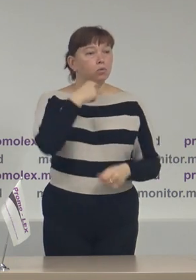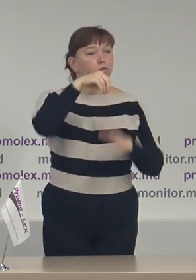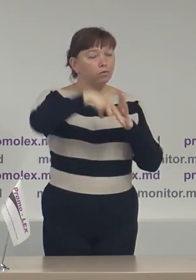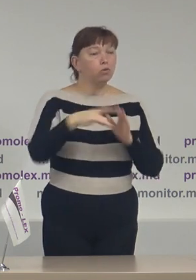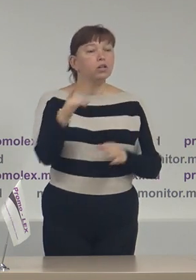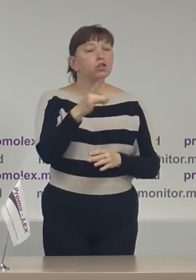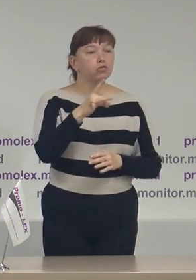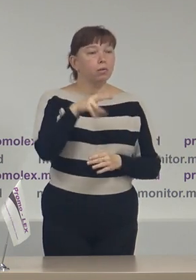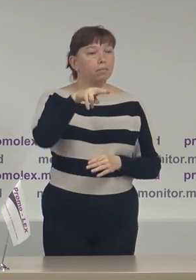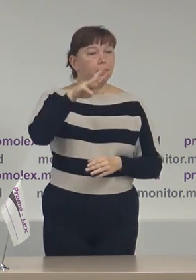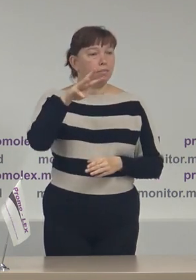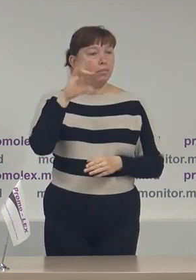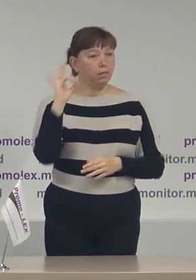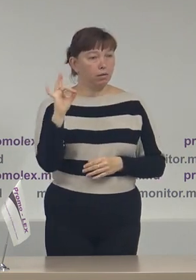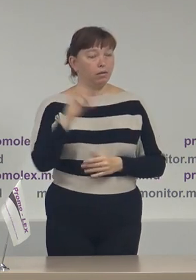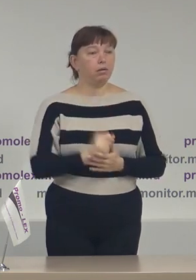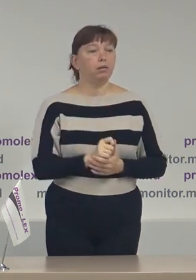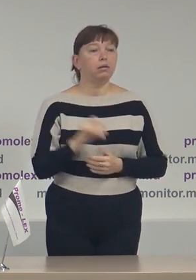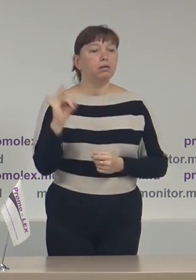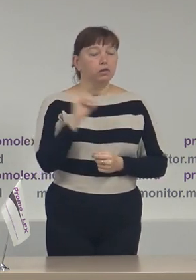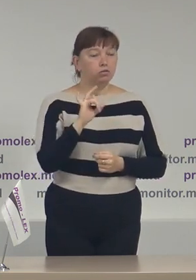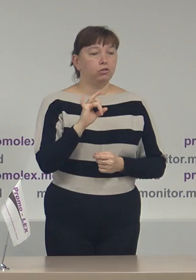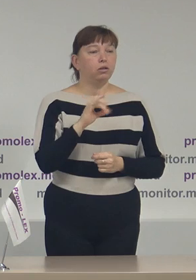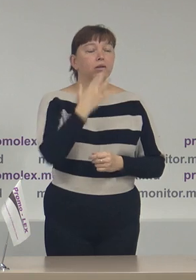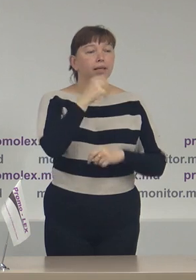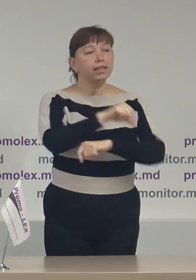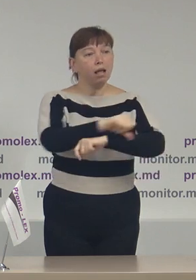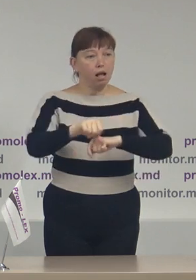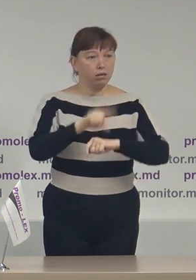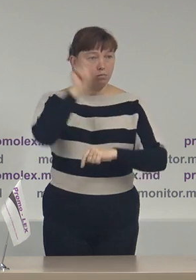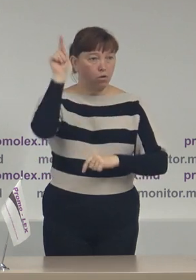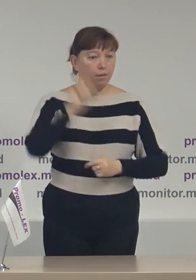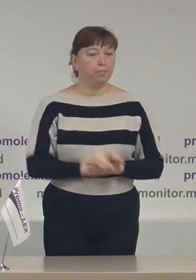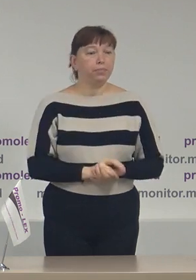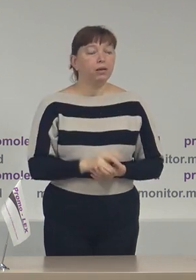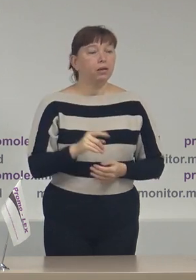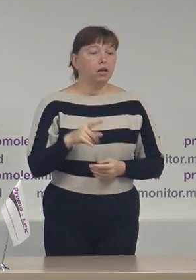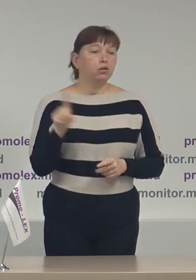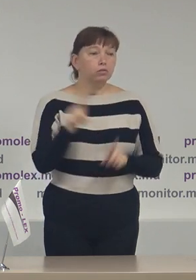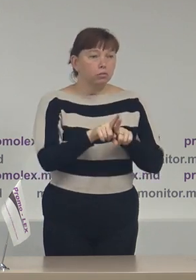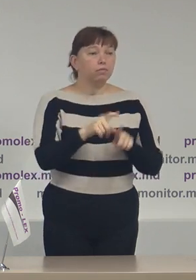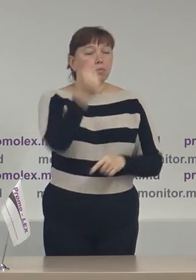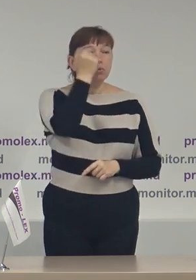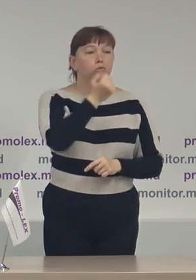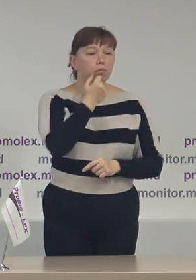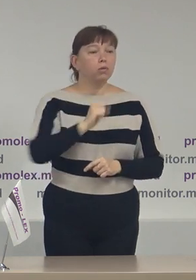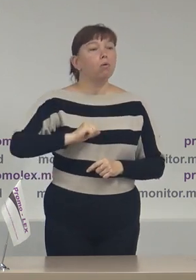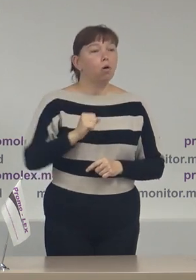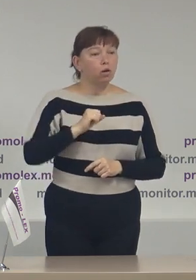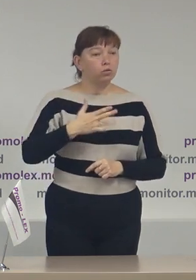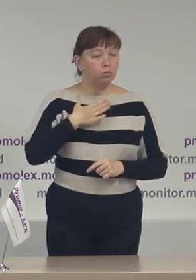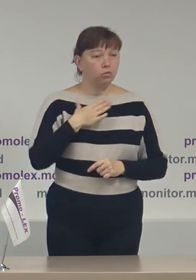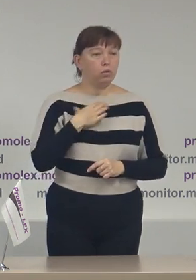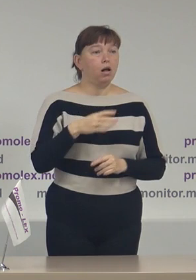în regiunea transnistriană și diasporă. În ultimul rând, mulțumim și colegilor noștri de la